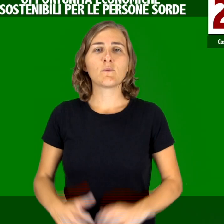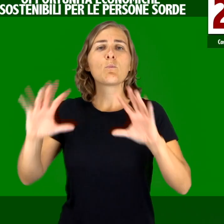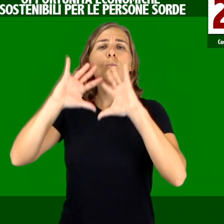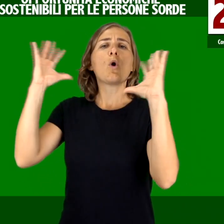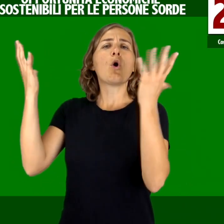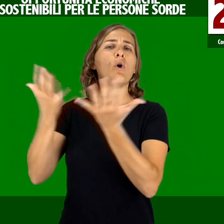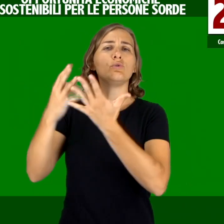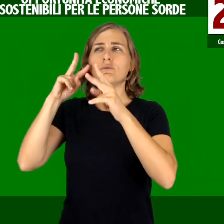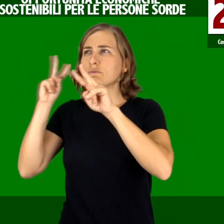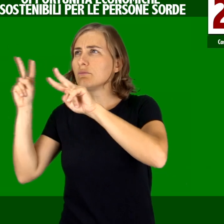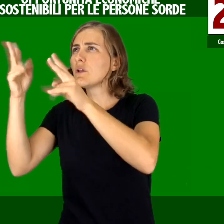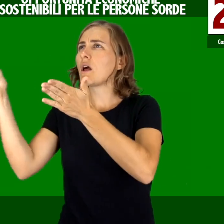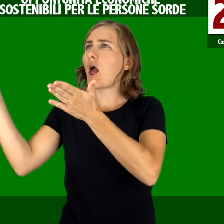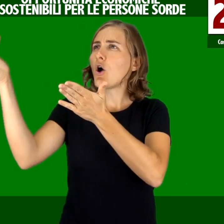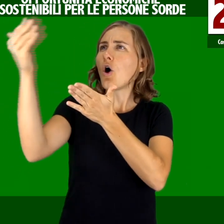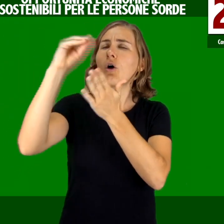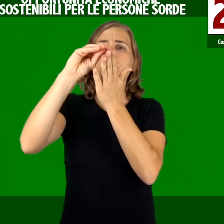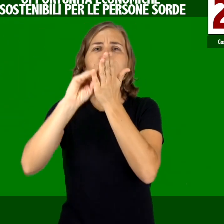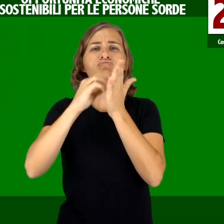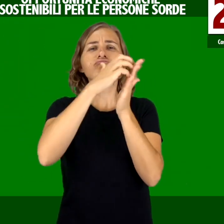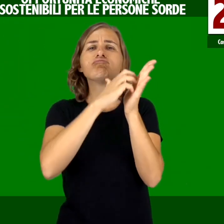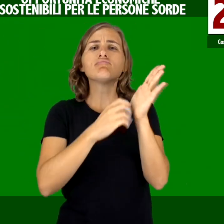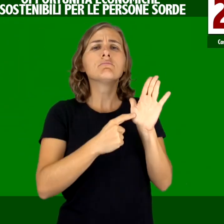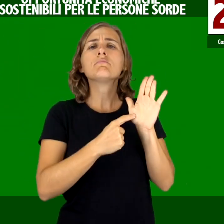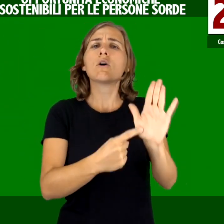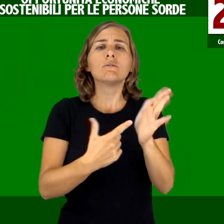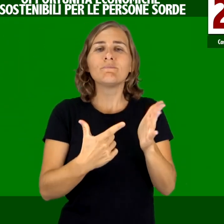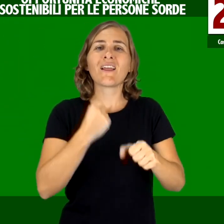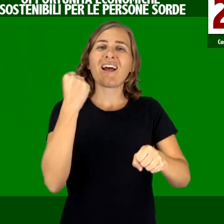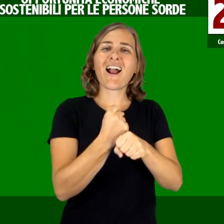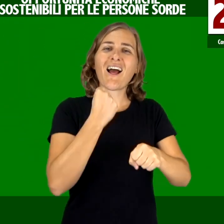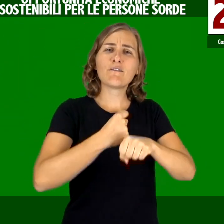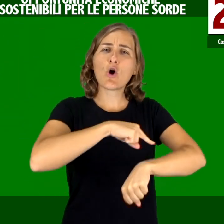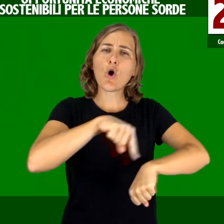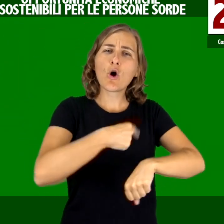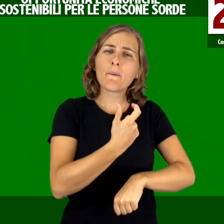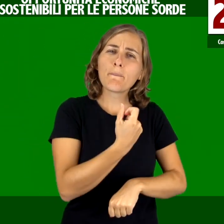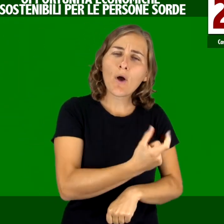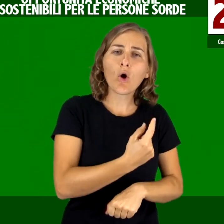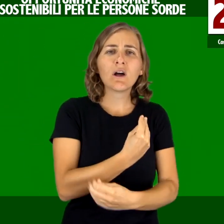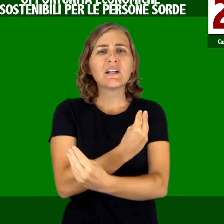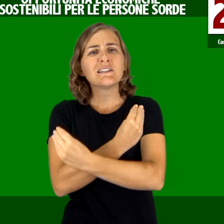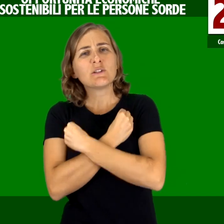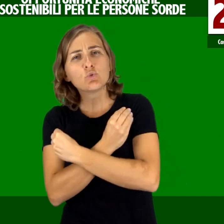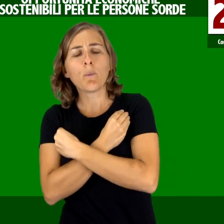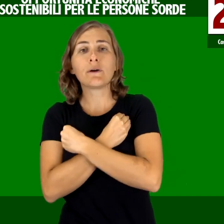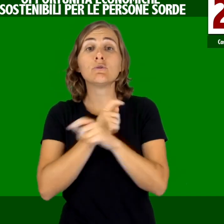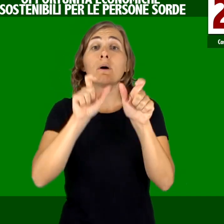I rapporti provenienti da tutto il mondo mostrano che la sottocupazione e la disoccupazione sono elevate tra le